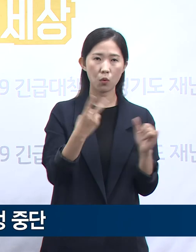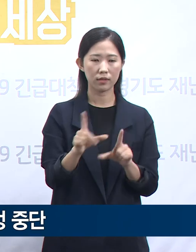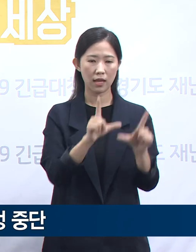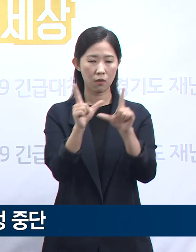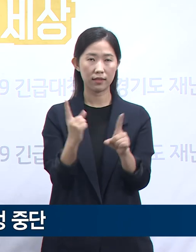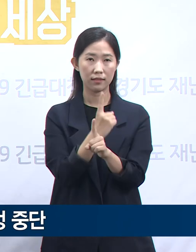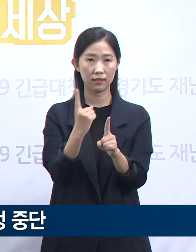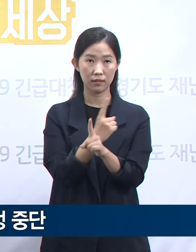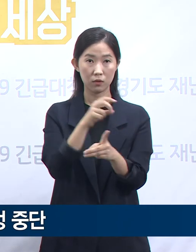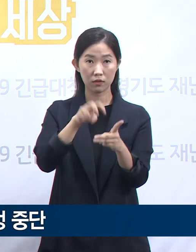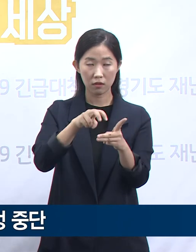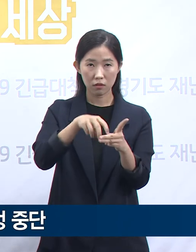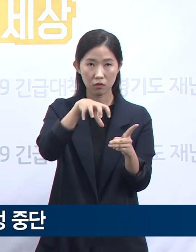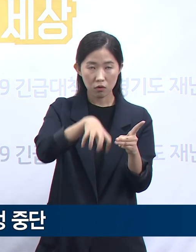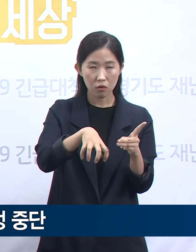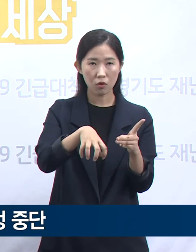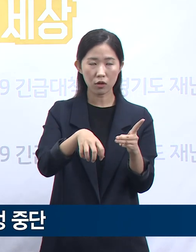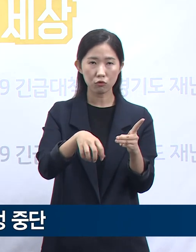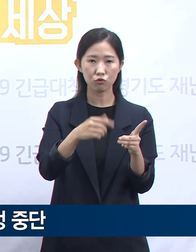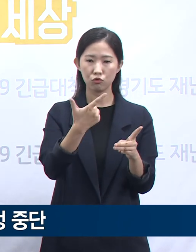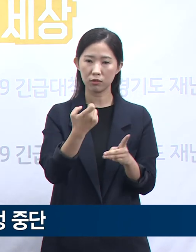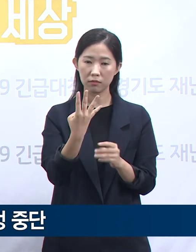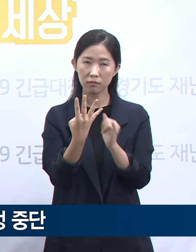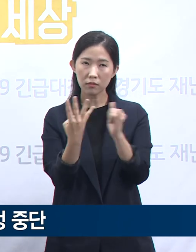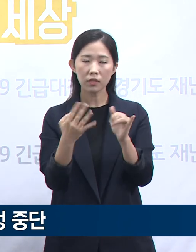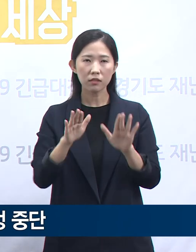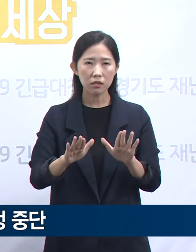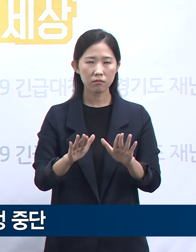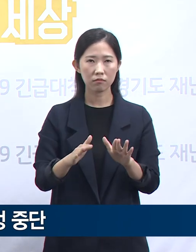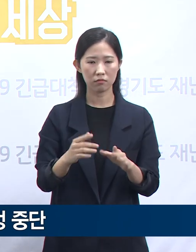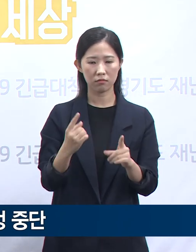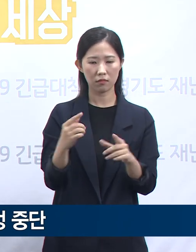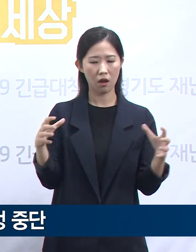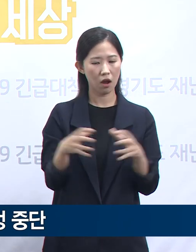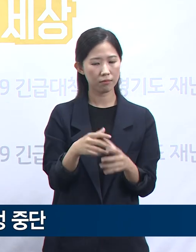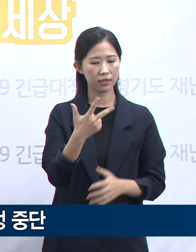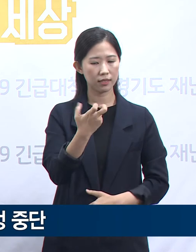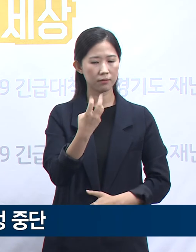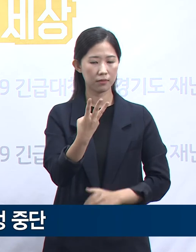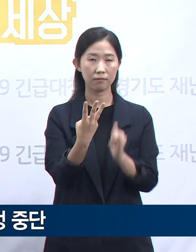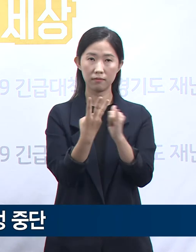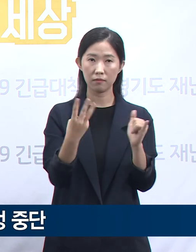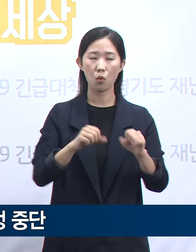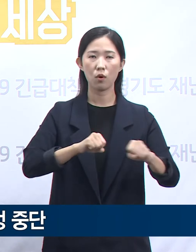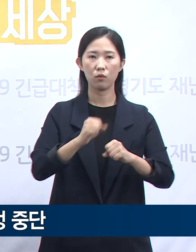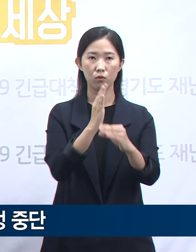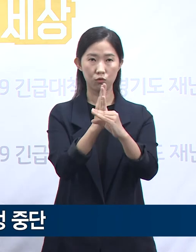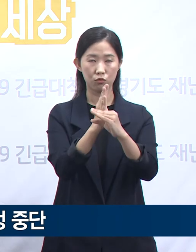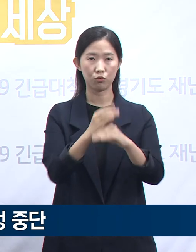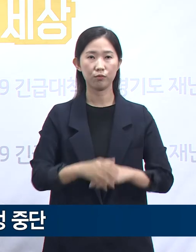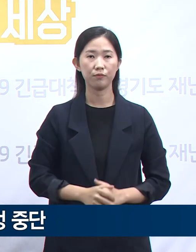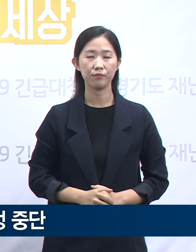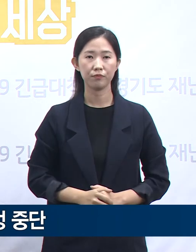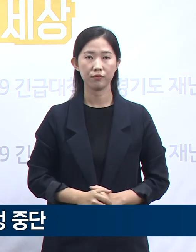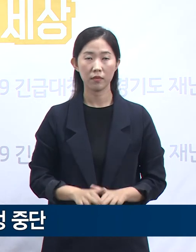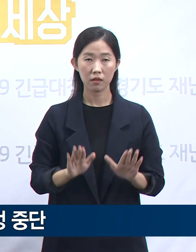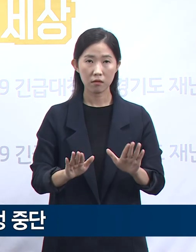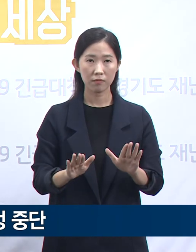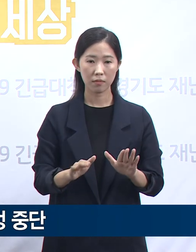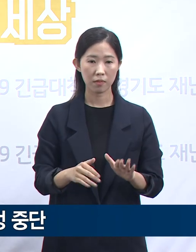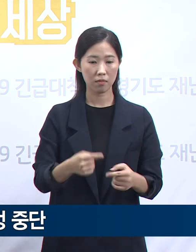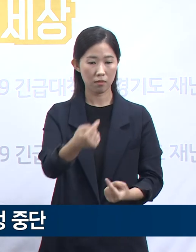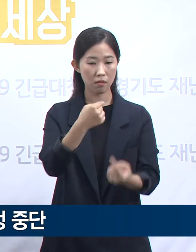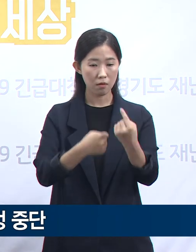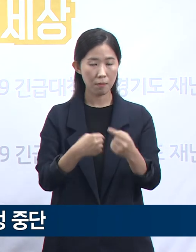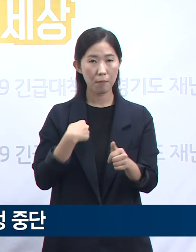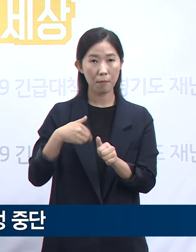총 73명의 의료인력이 활동 중이십니다. 자원해 주신 나머지 의료인력분들은 전문인력풀 관리를 통해